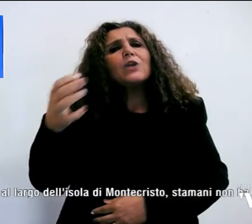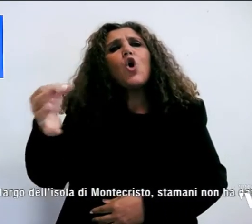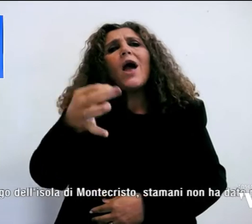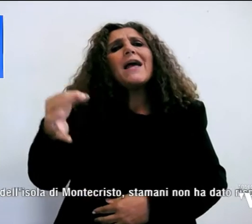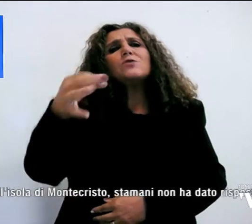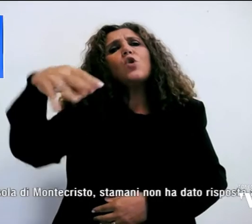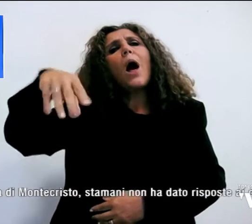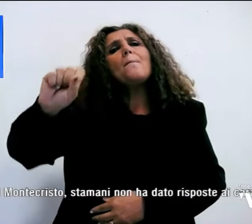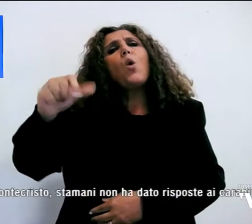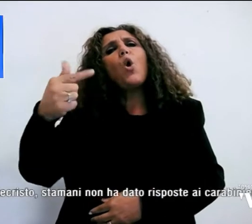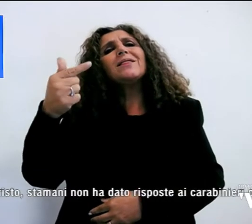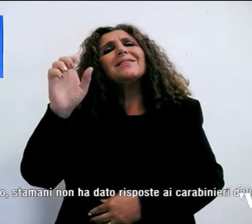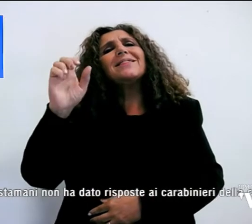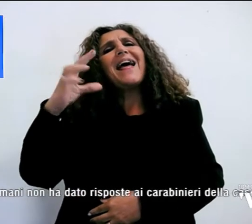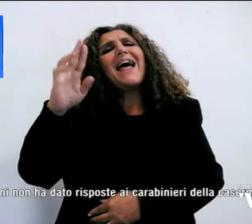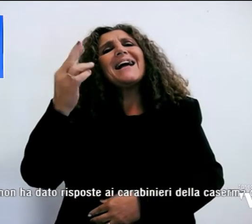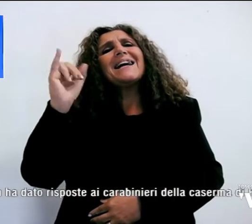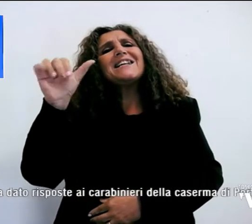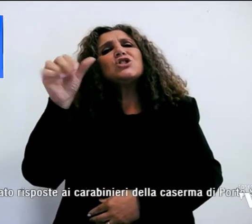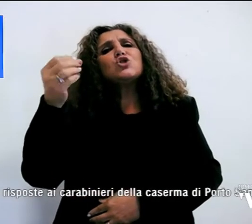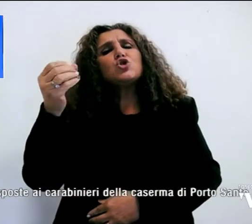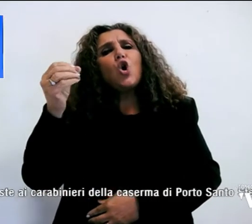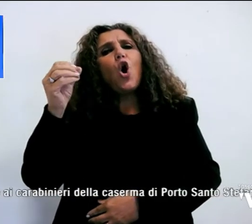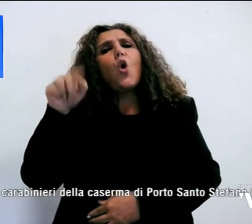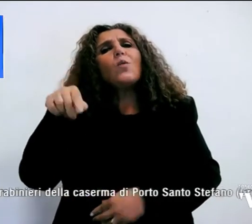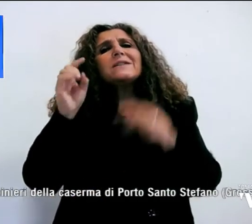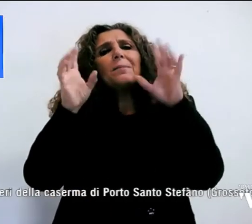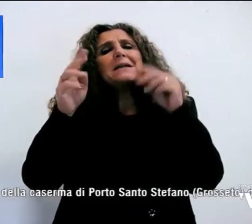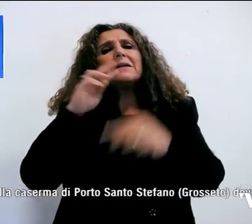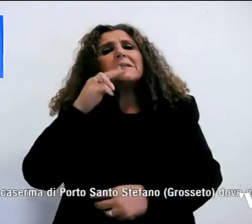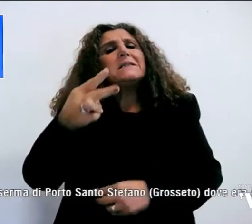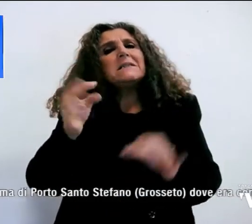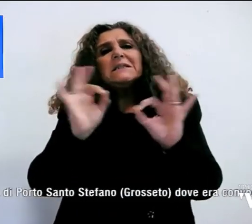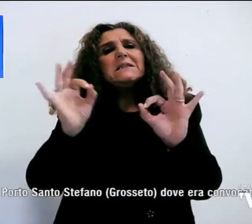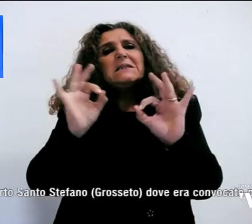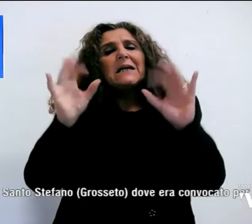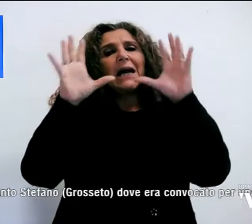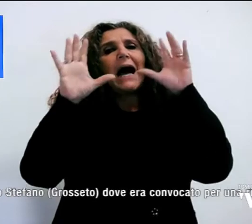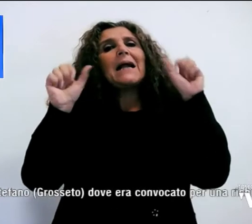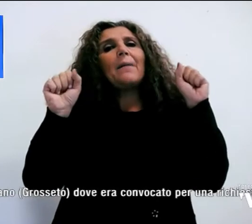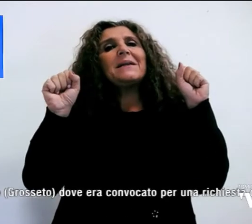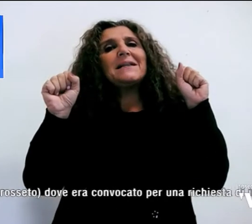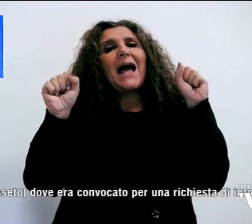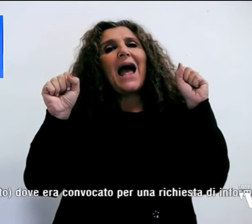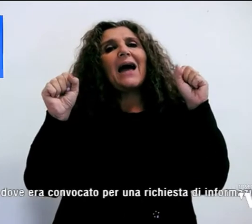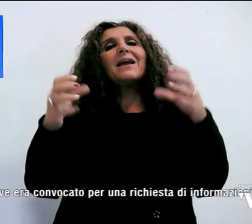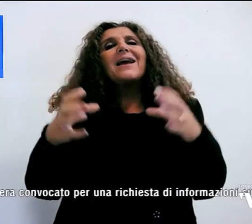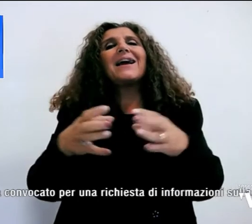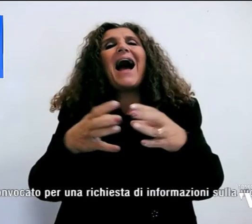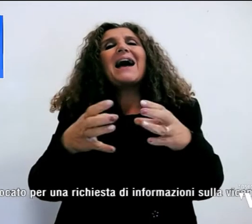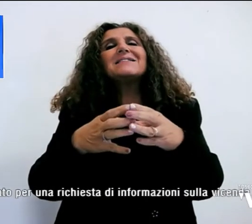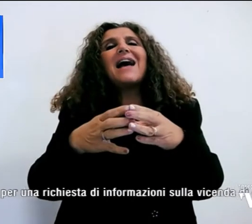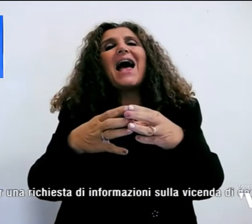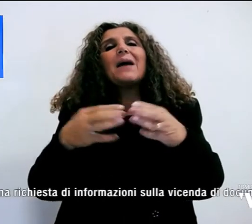Cristo, stamani non ha dato risposte ai carabinieri della caserma di Porto Santo